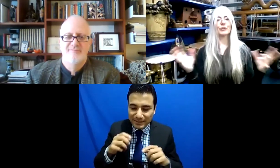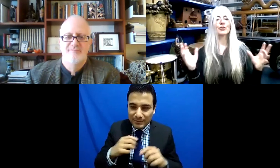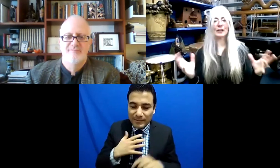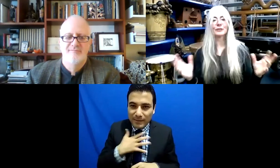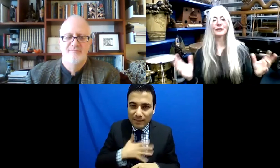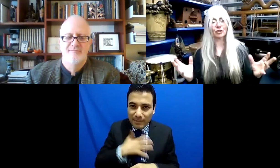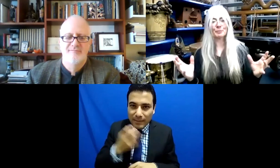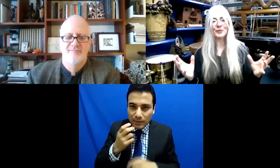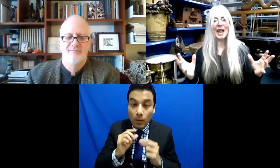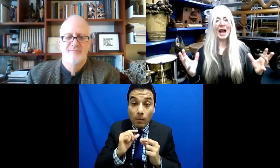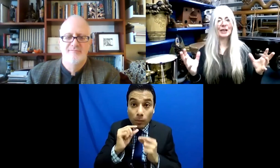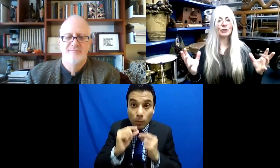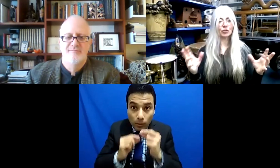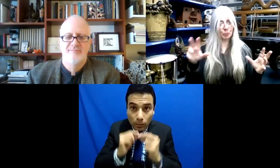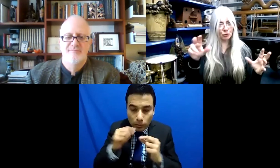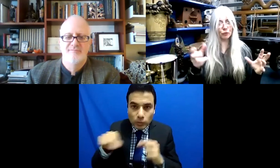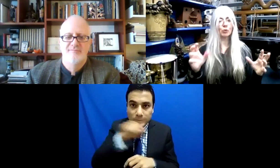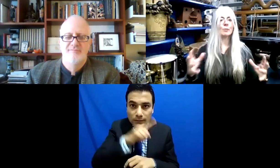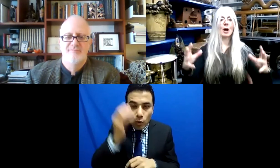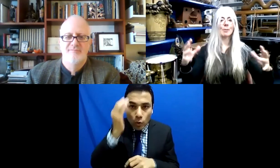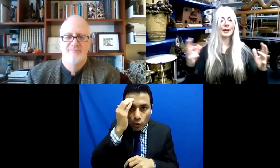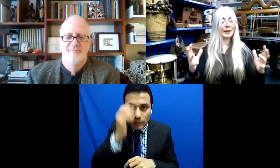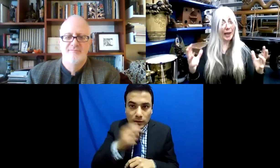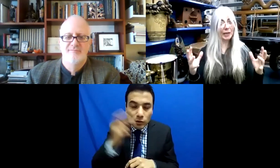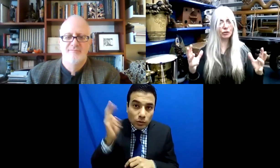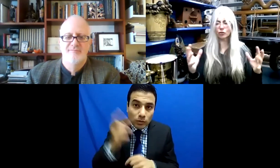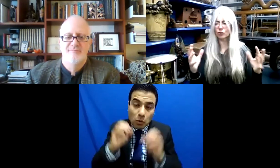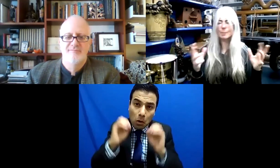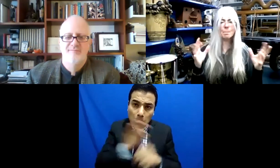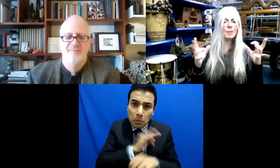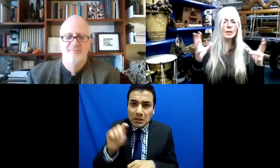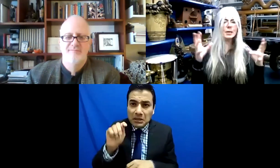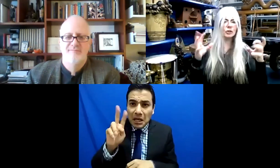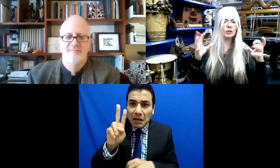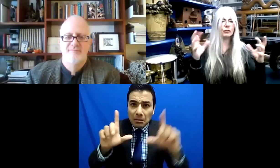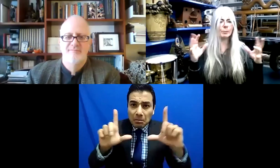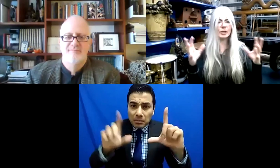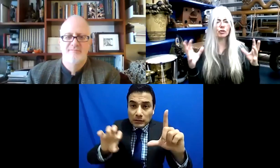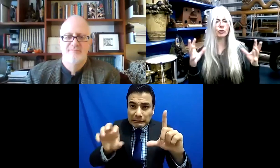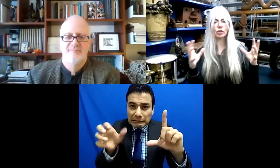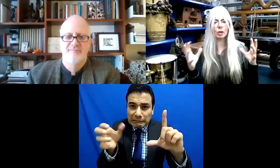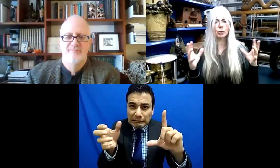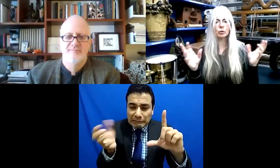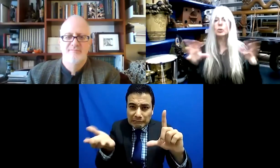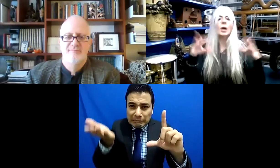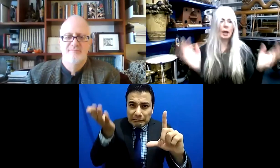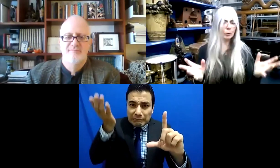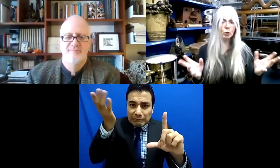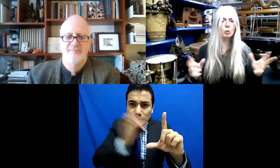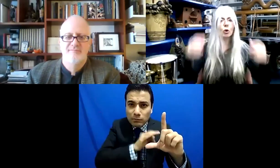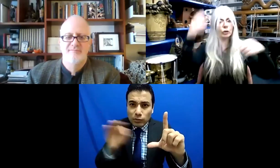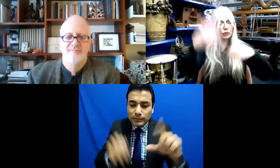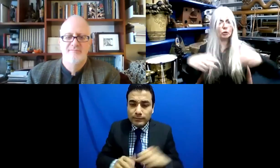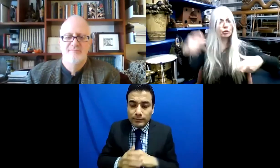construyendo el sonido. También te puedes parar frente a tu televisión, le subes el volumen y ahí